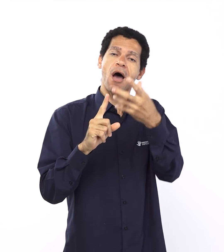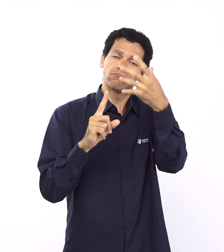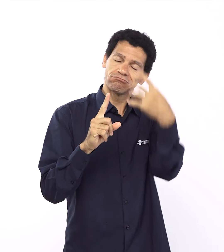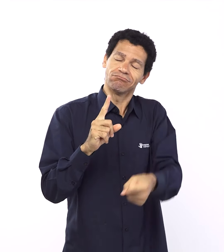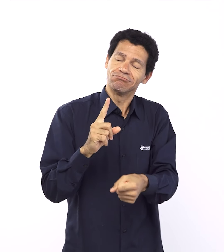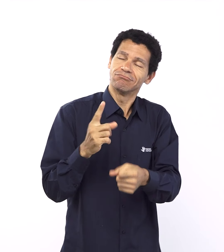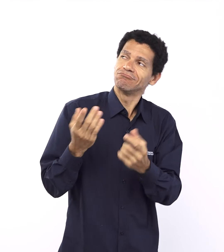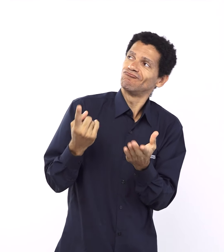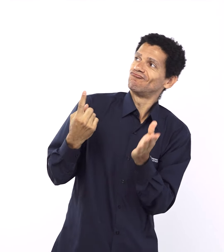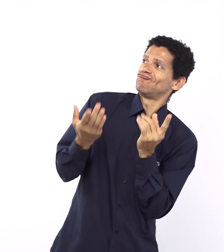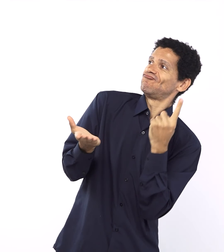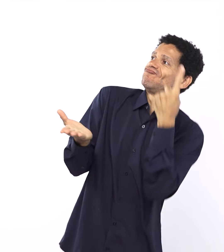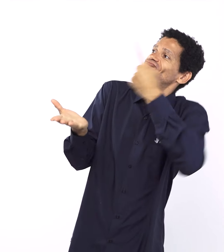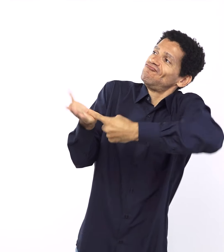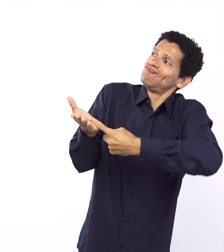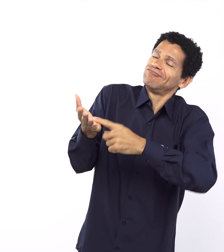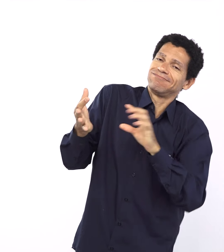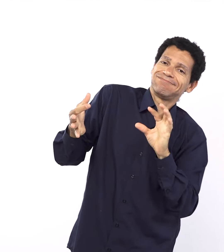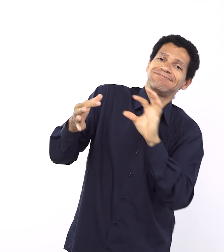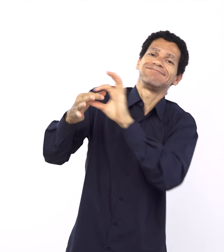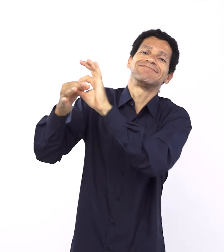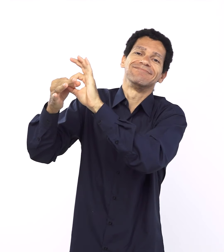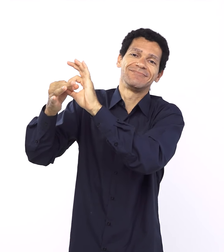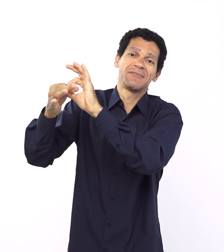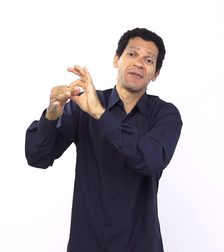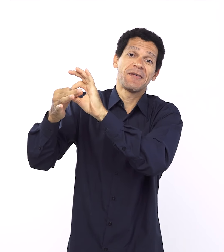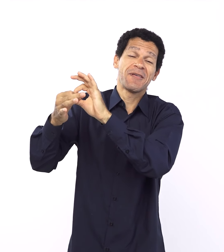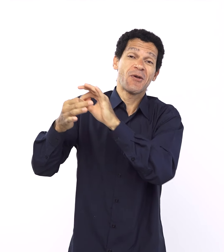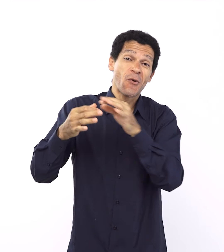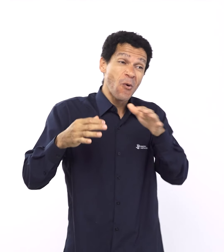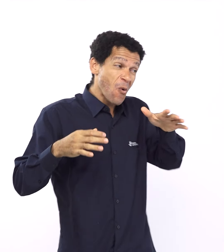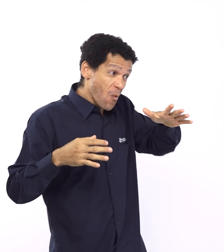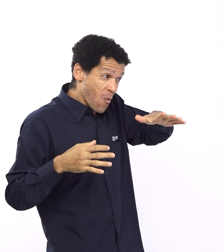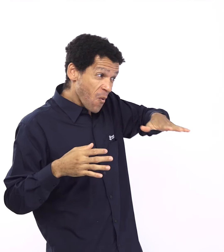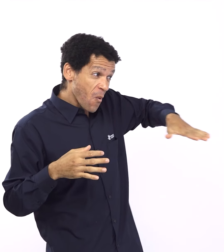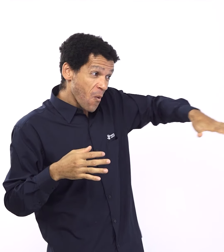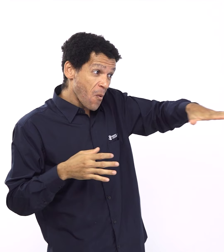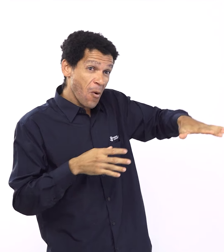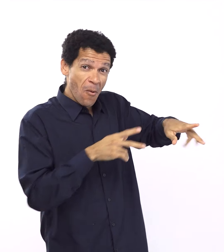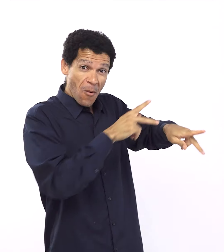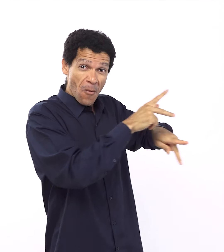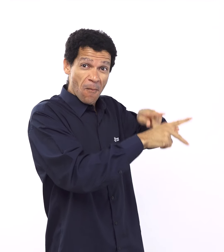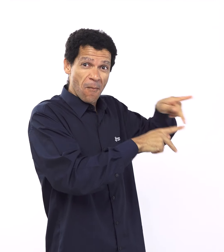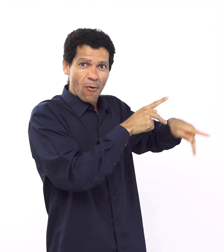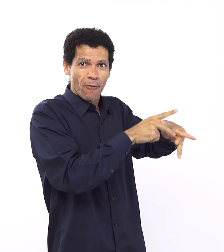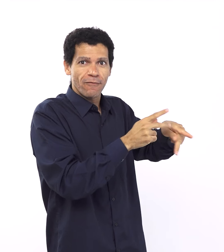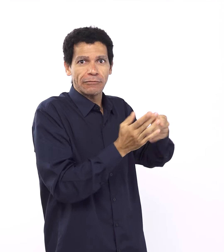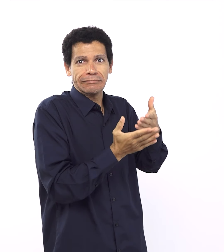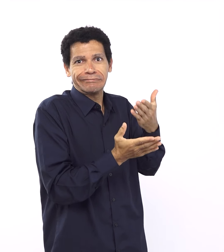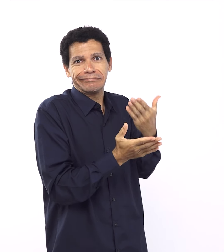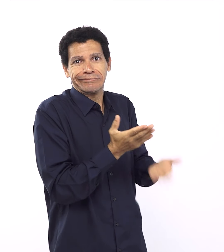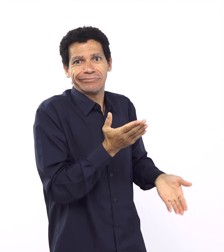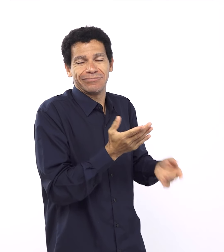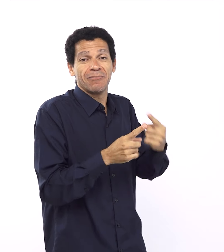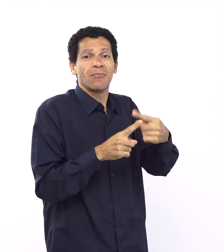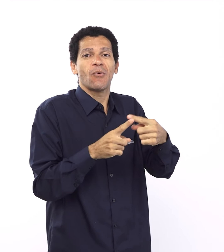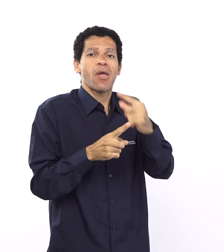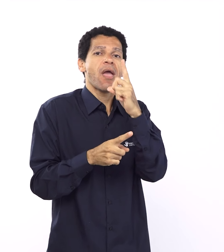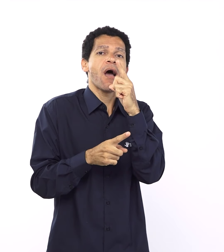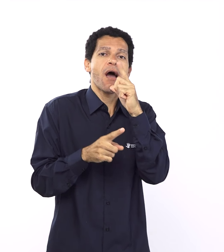né? De novo, tudo que a gente estava falando, né? De graça abundante aqui, porque o mundo ia ser destruído, mas Noé é